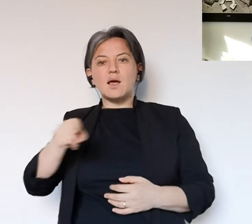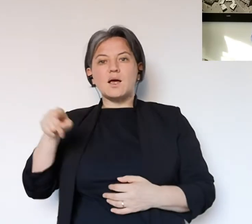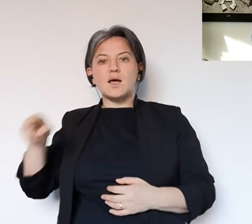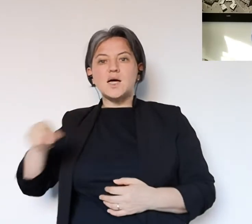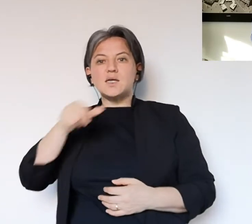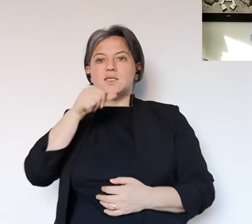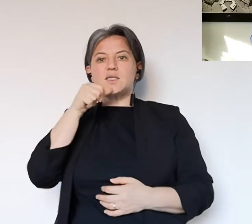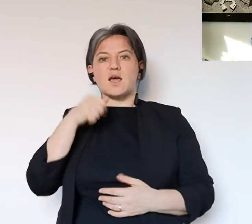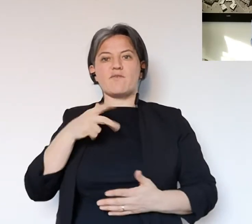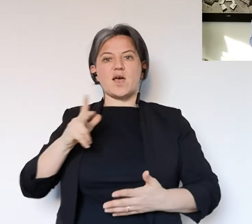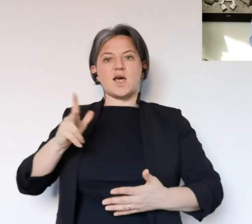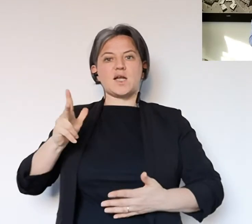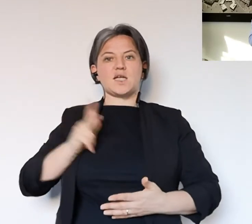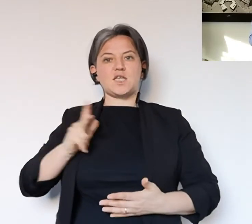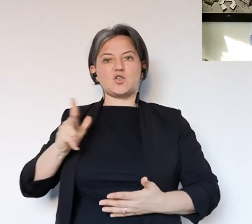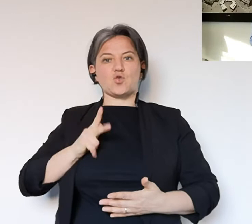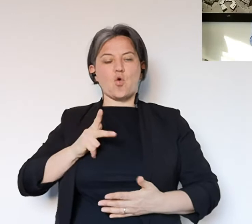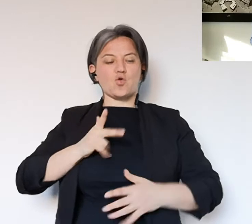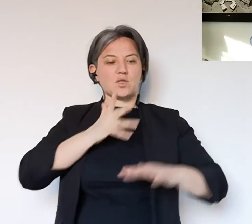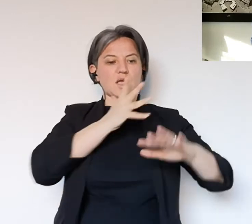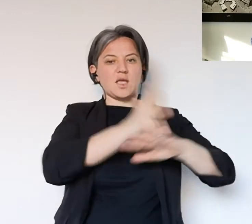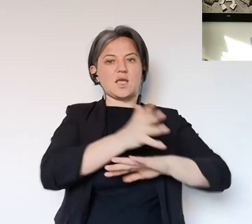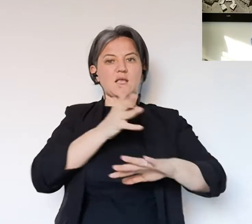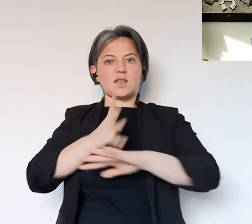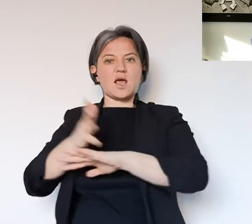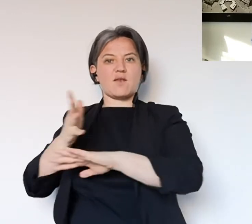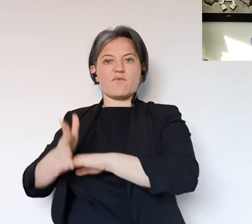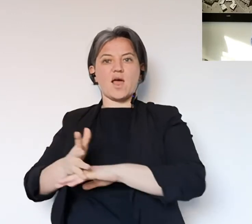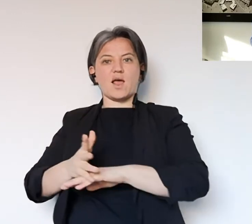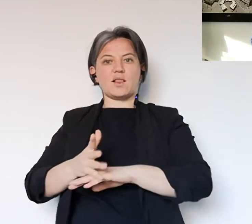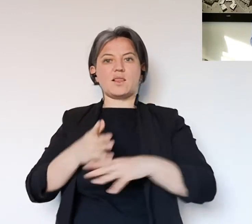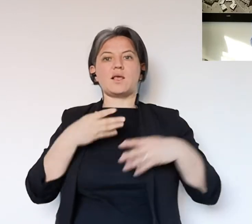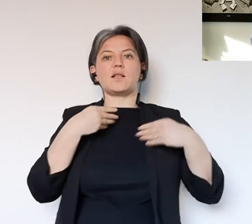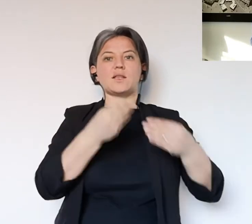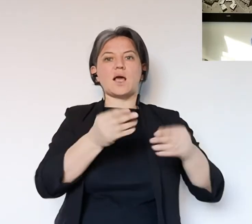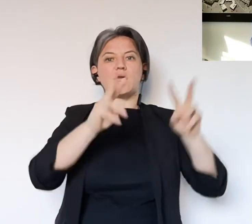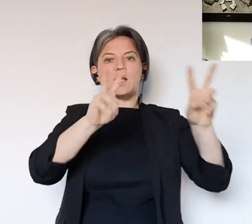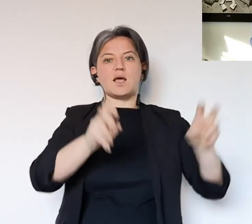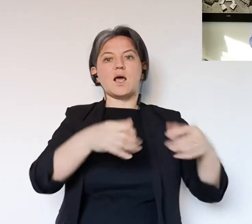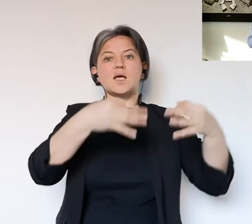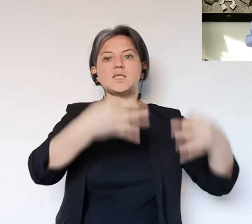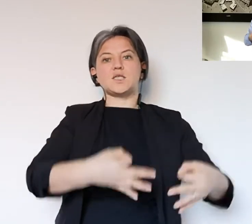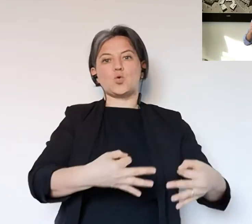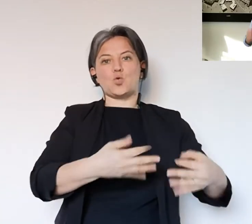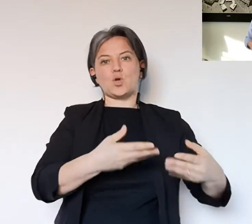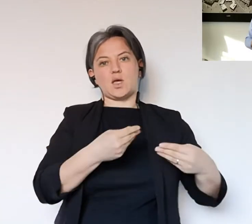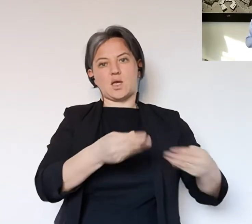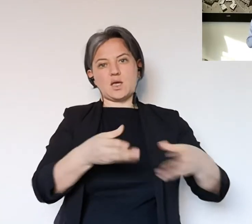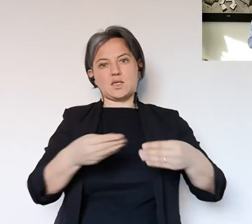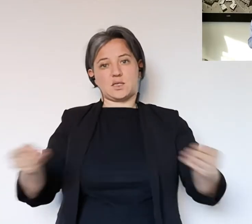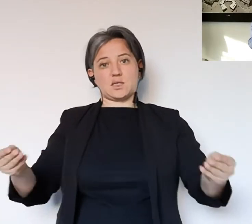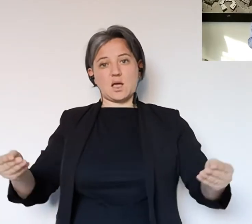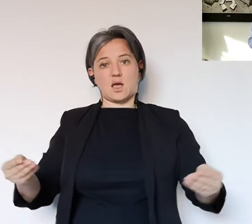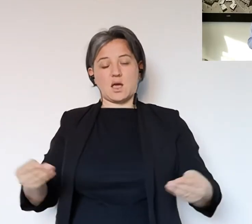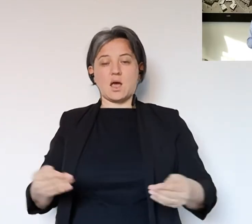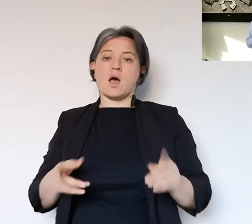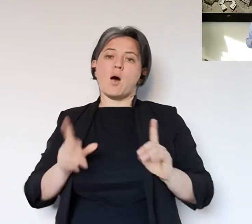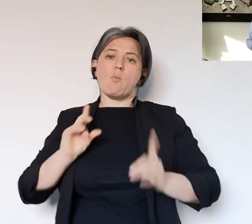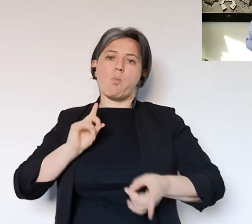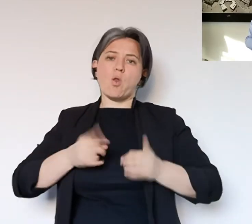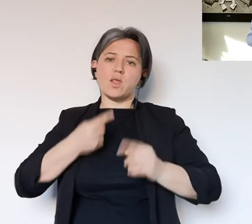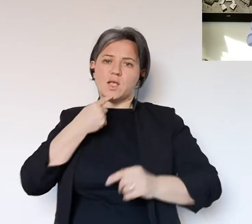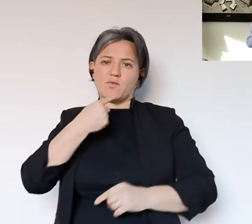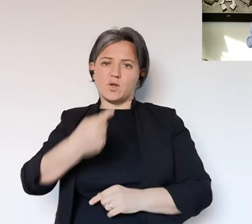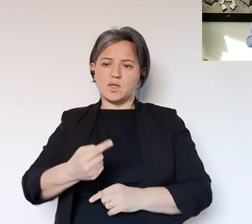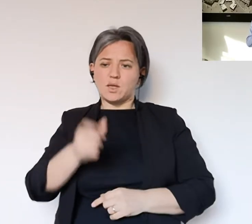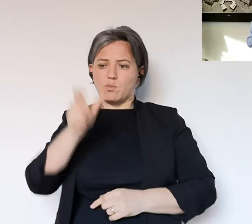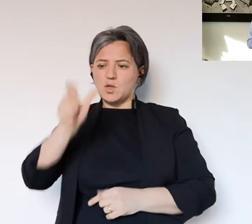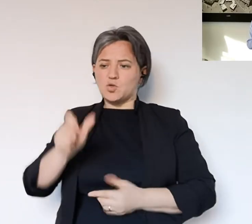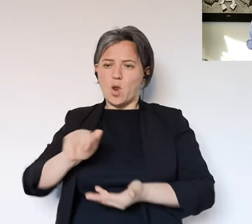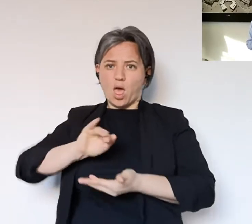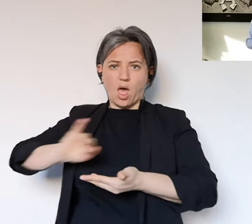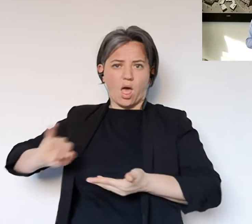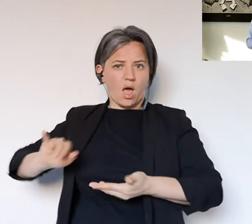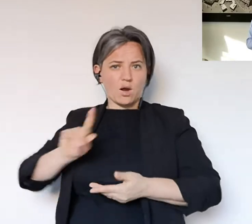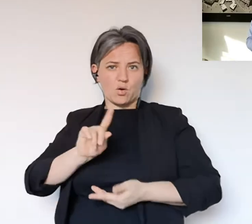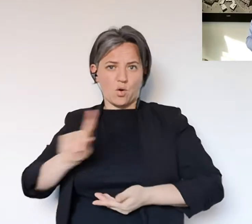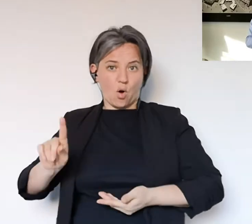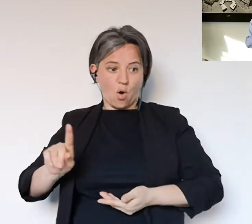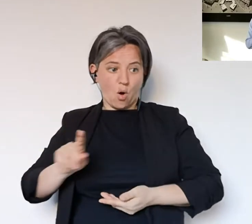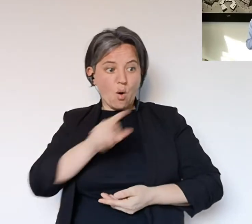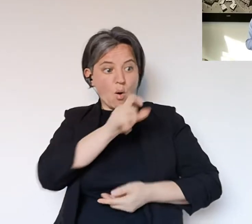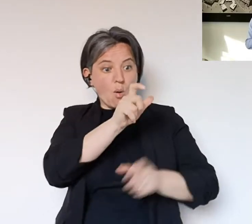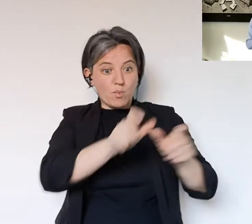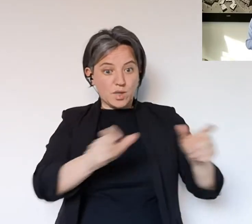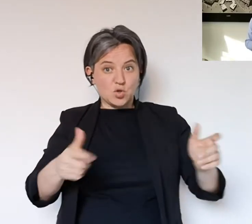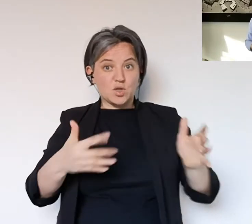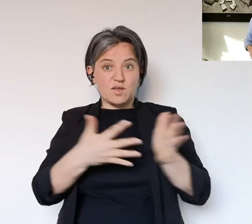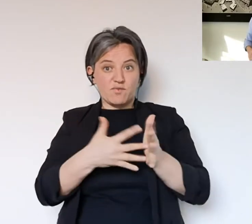certi che serviranno anche risorse da quel punto di vista. Uno perché qua la politica è quella